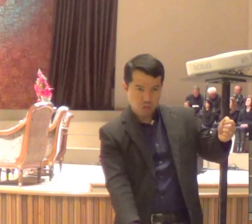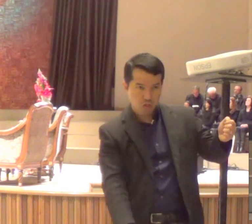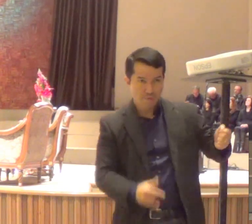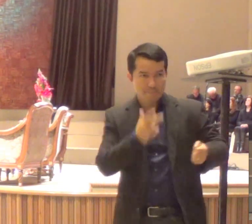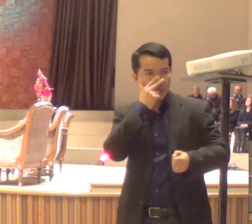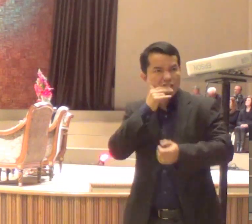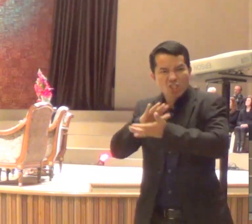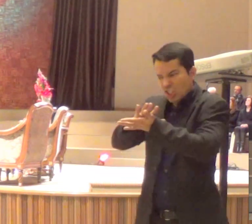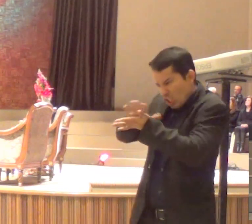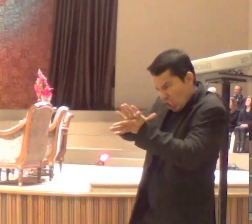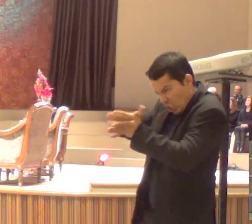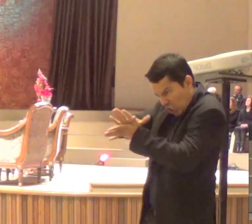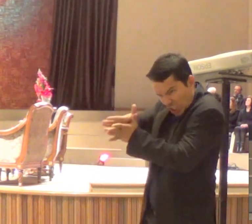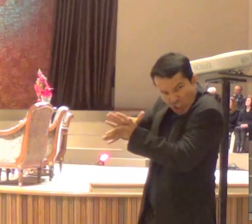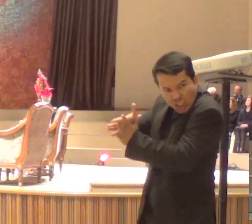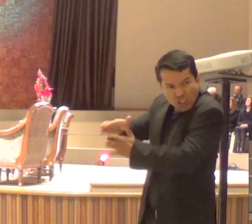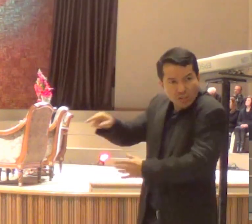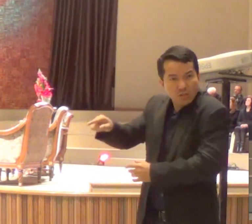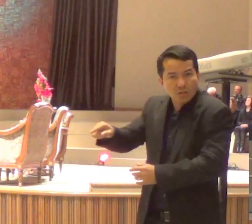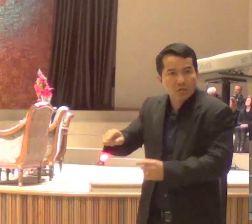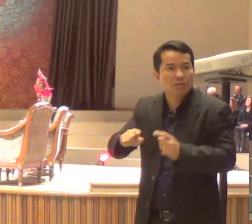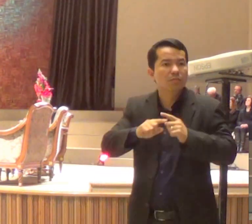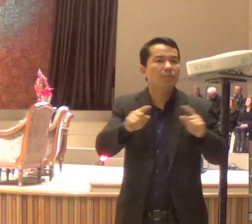é que você não vai passar no teste,